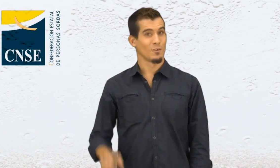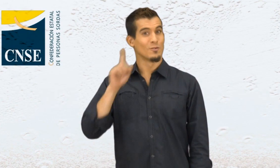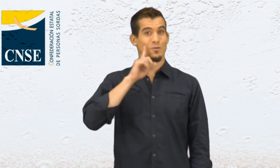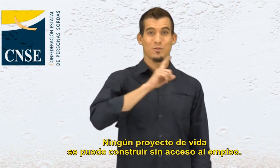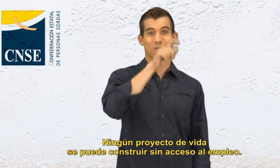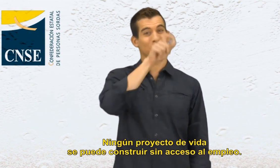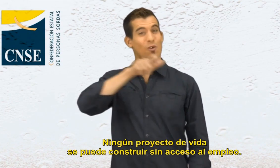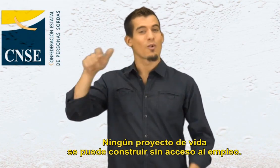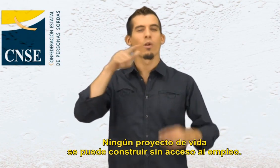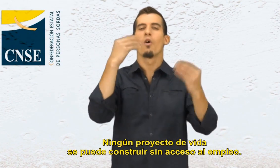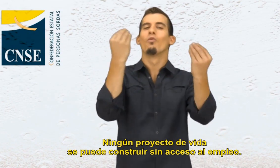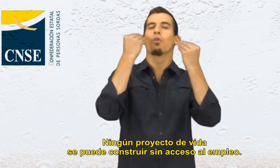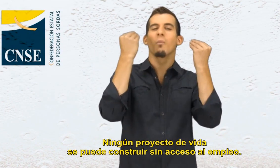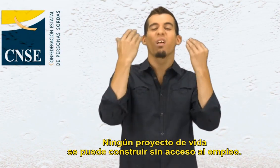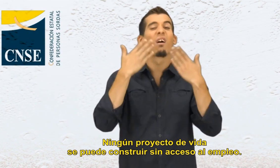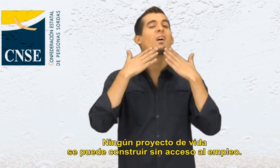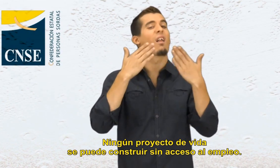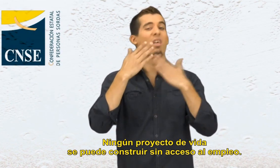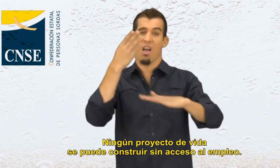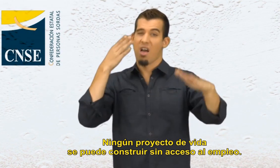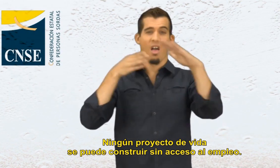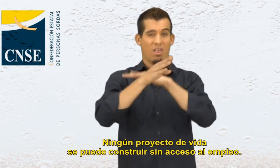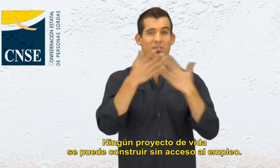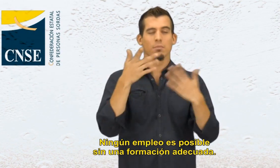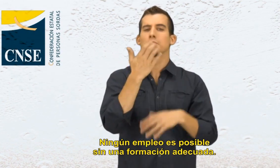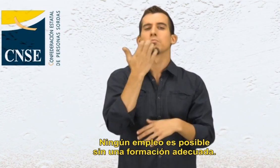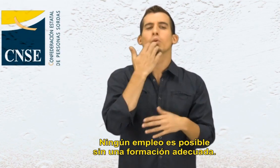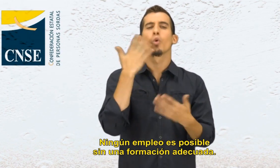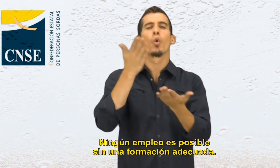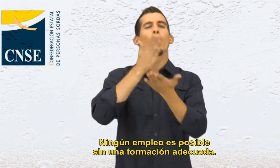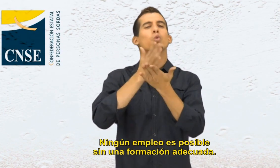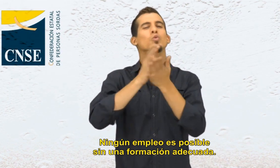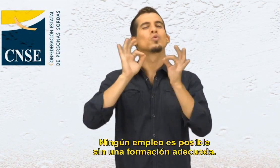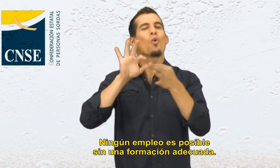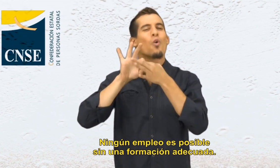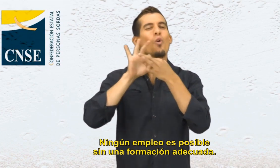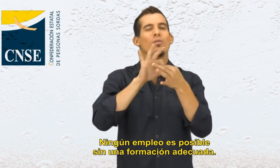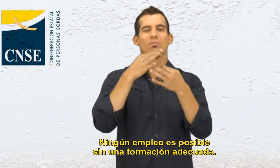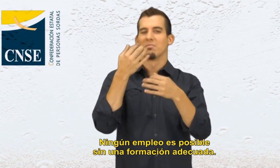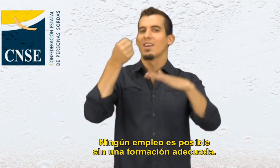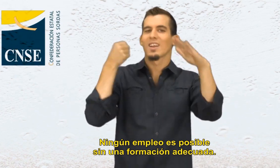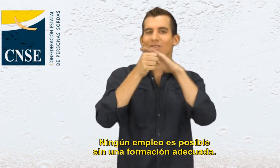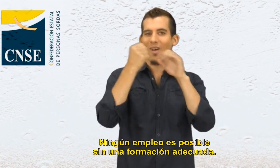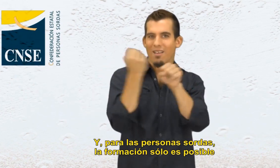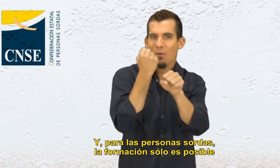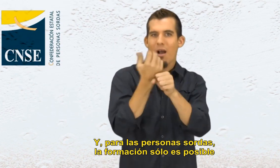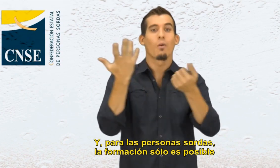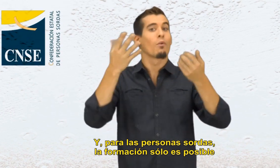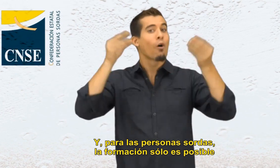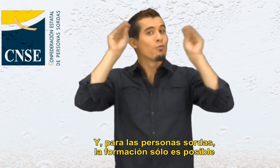Ningún proyecto de vida se puede construir sin acceso al empleo. Ningún empleo es posible sin una formación adecuada. Y para las personas sordas la